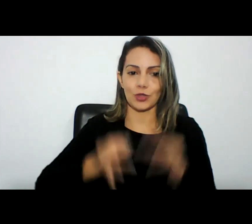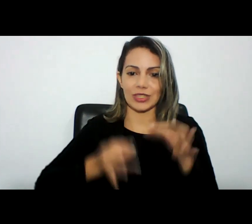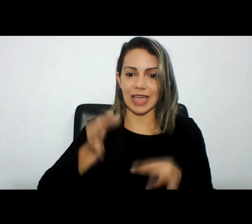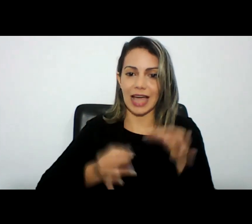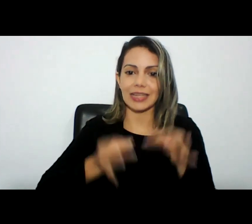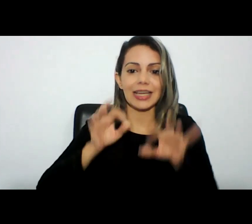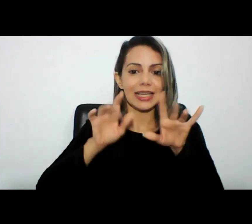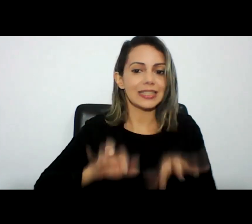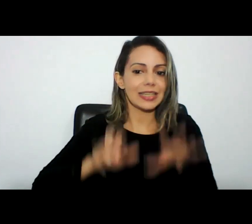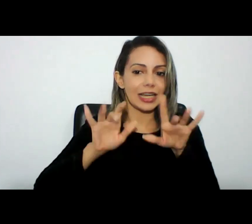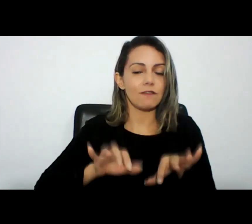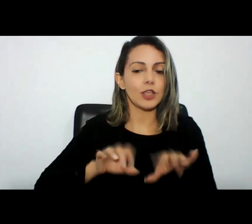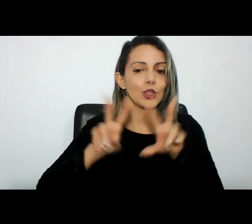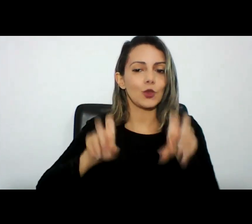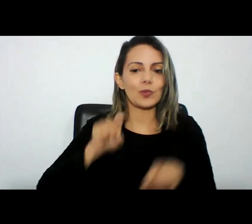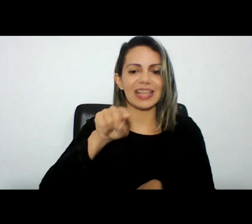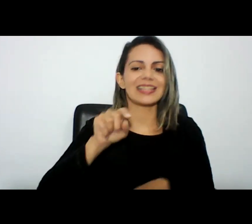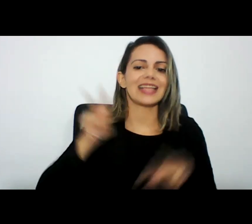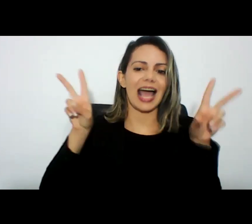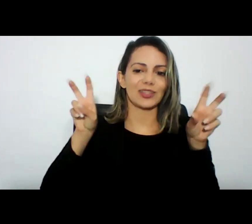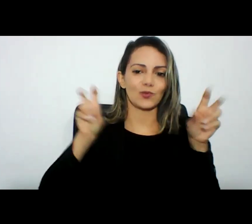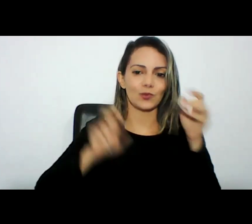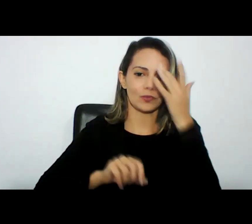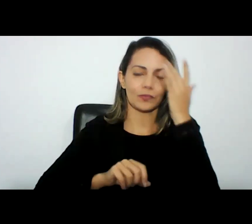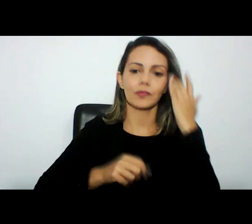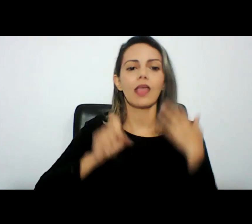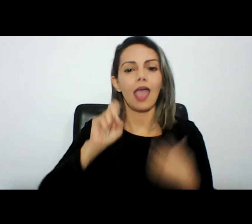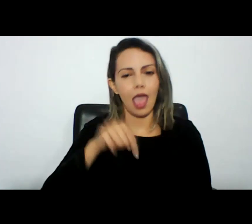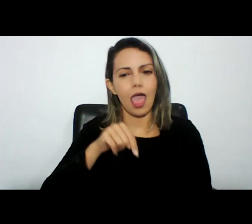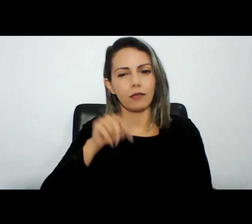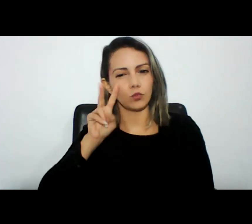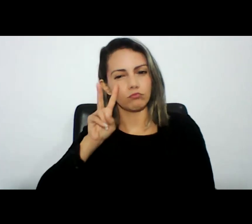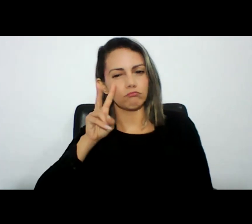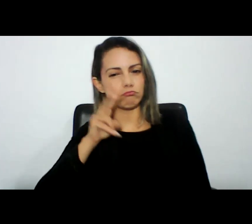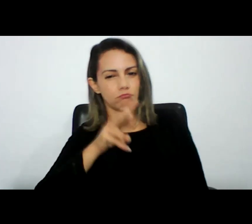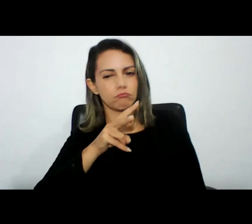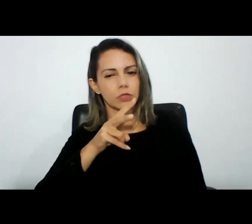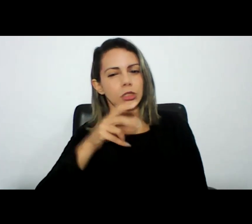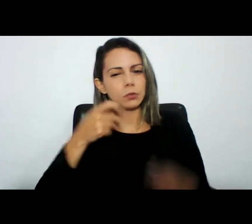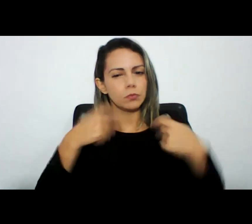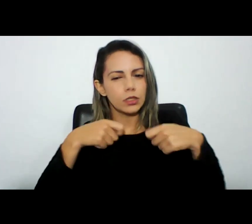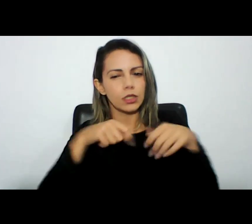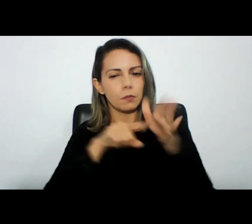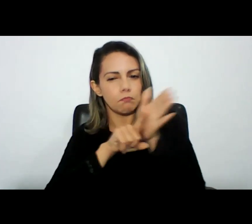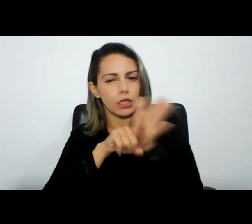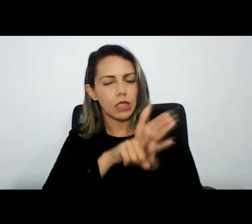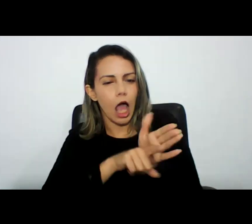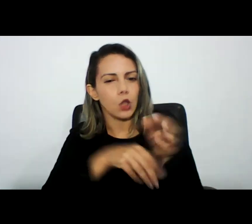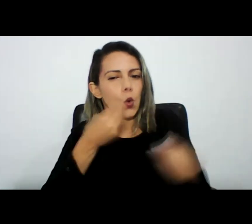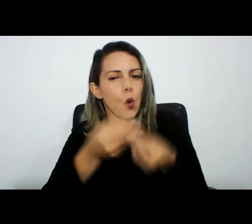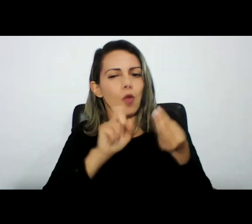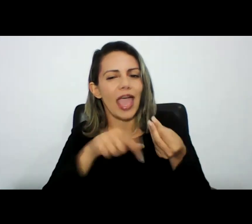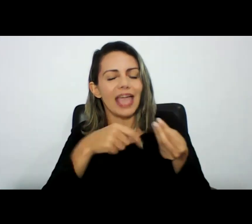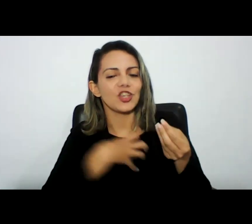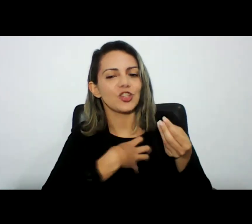um olhar de meio de obtenção de prova que tem que ser estudado que tem que ser falado no